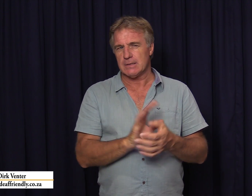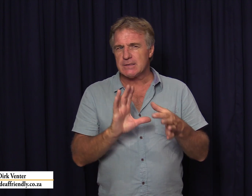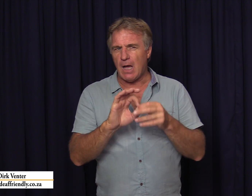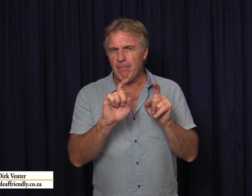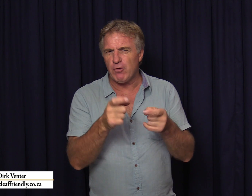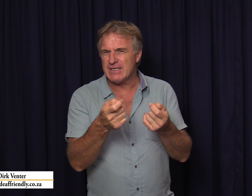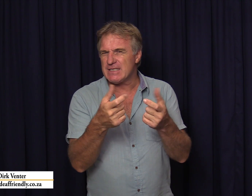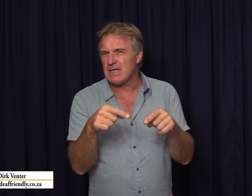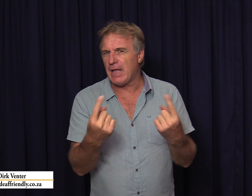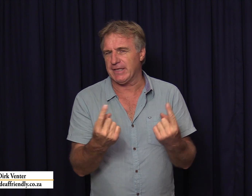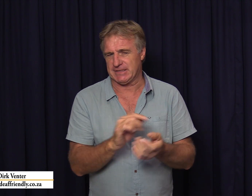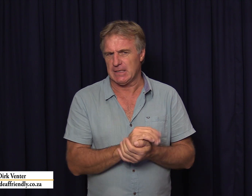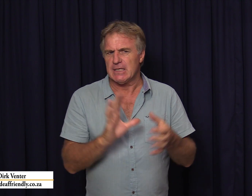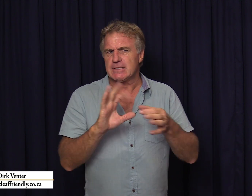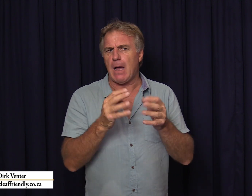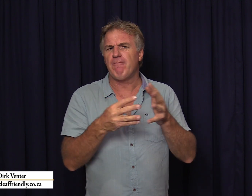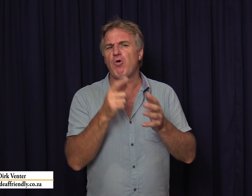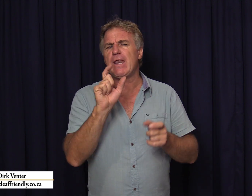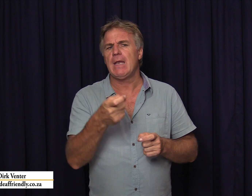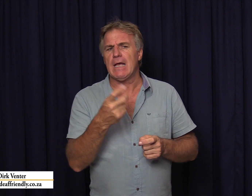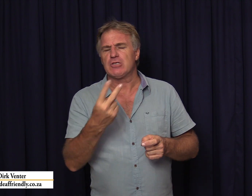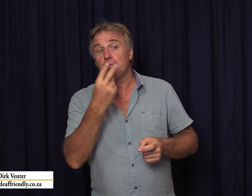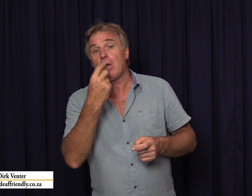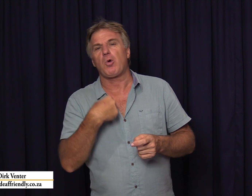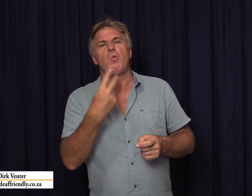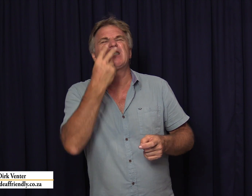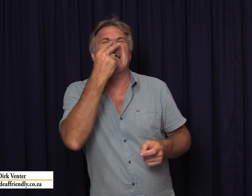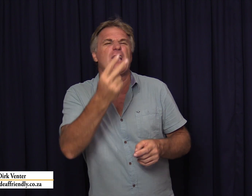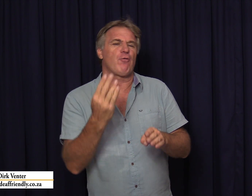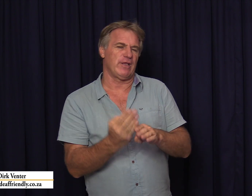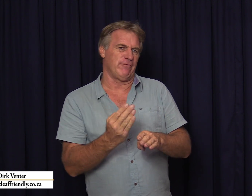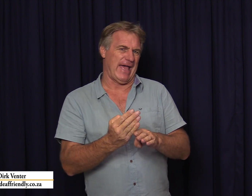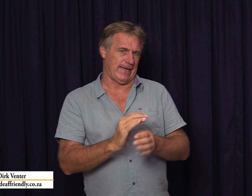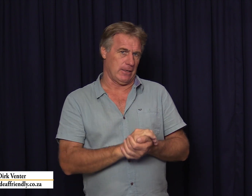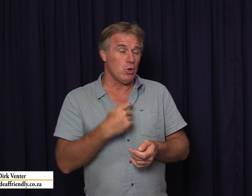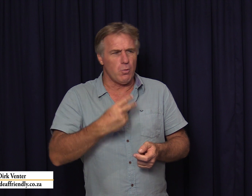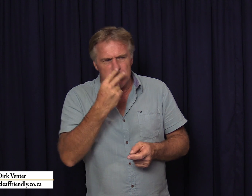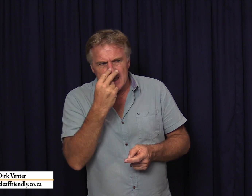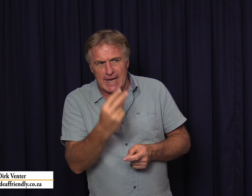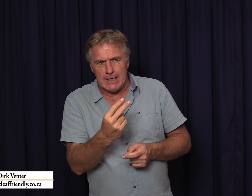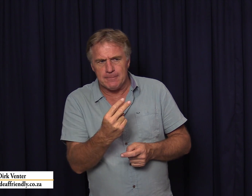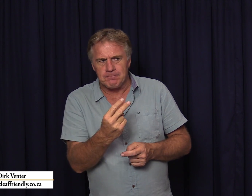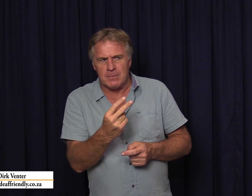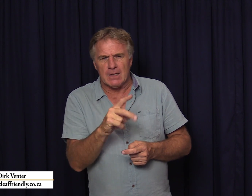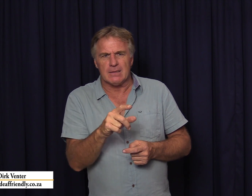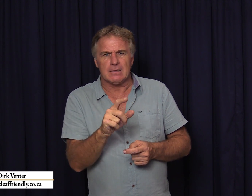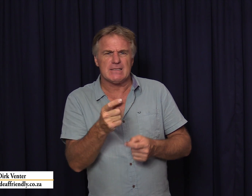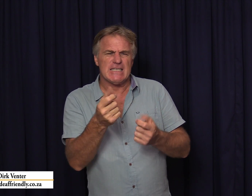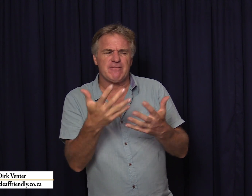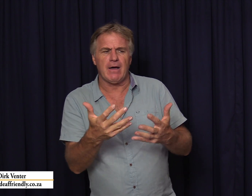saamwoon is iets anders saamwoon is om kom ons kyk of dit werk kom ons kyk dis iets van